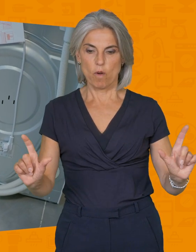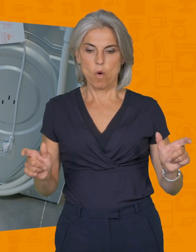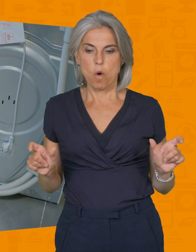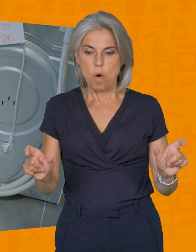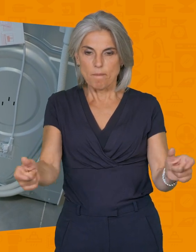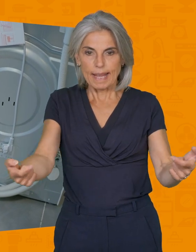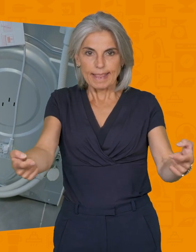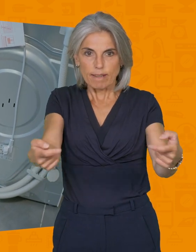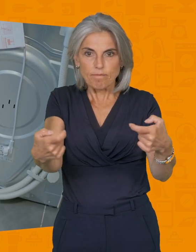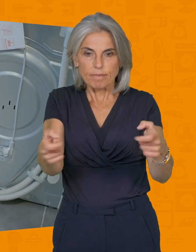Remettez vos cales de transport.